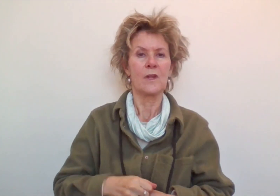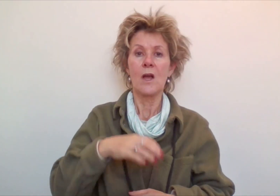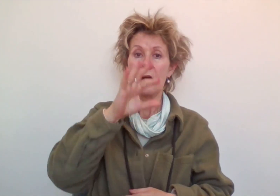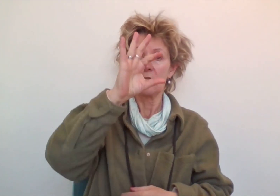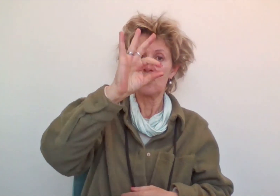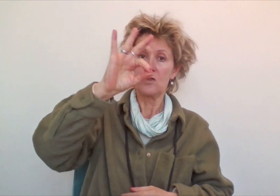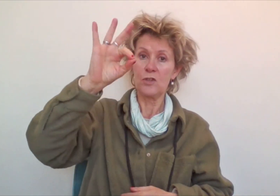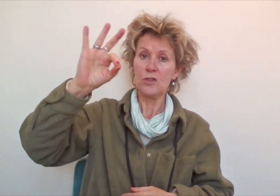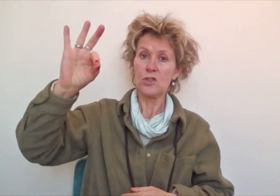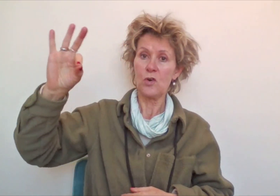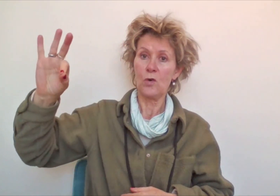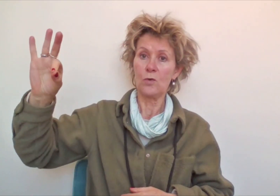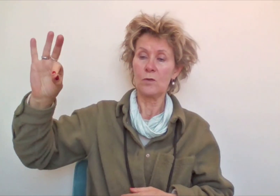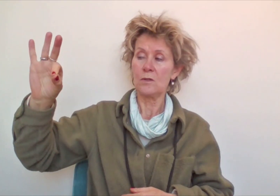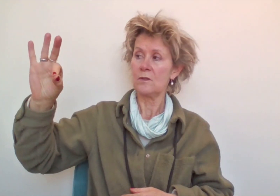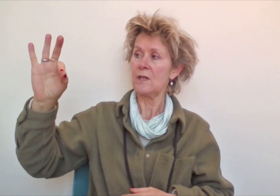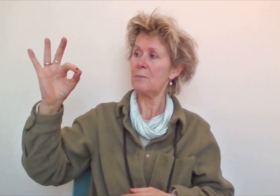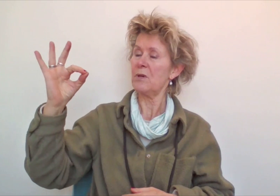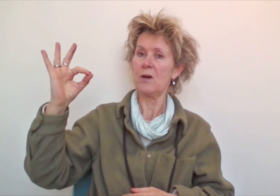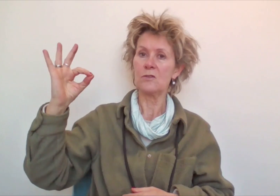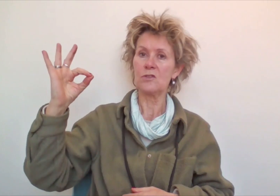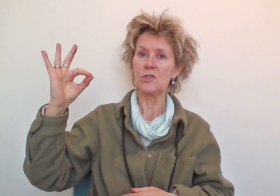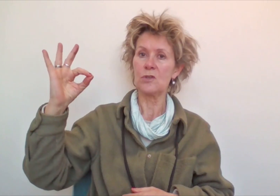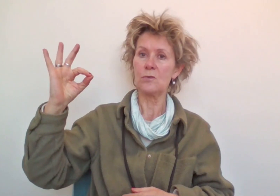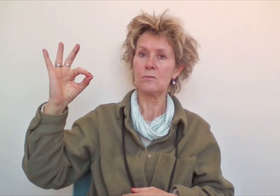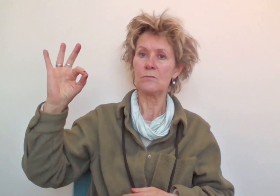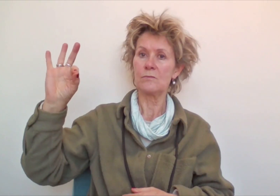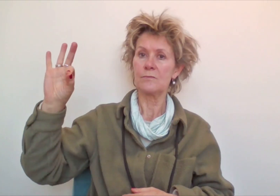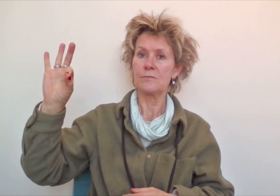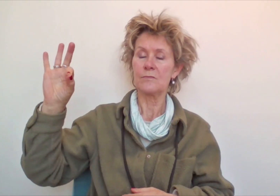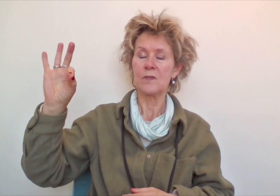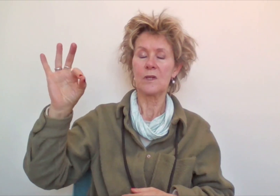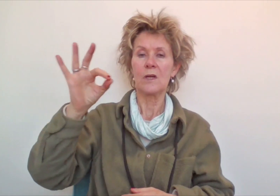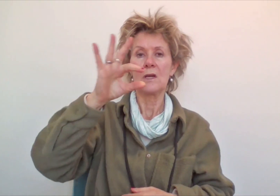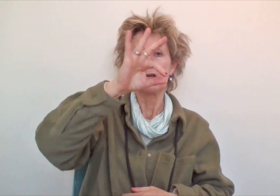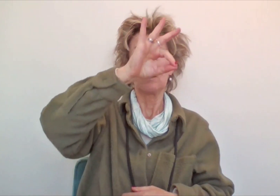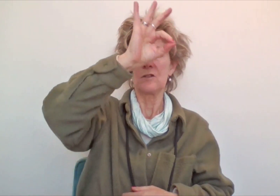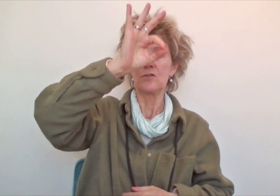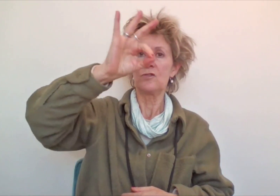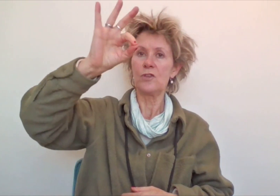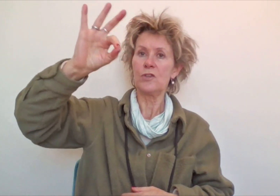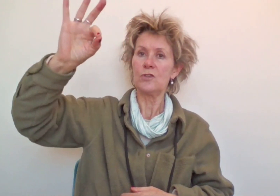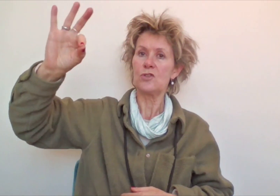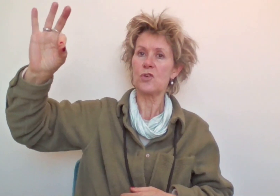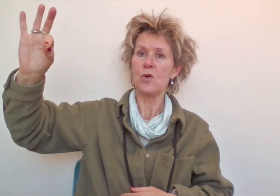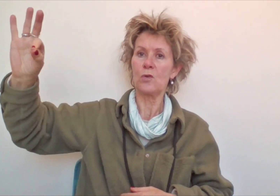De school. Je hebt je hand zo. De school.